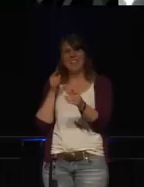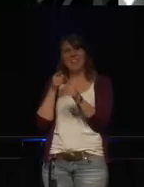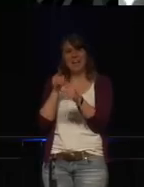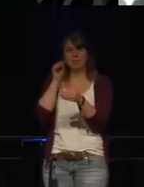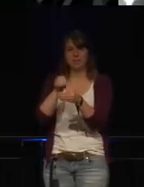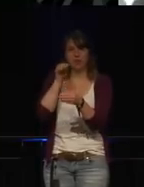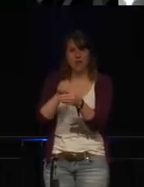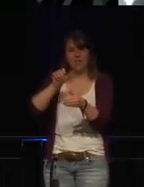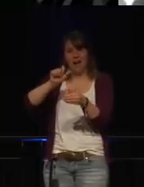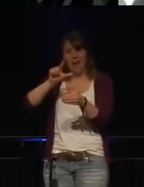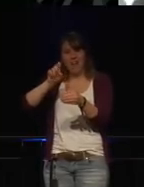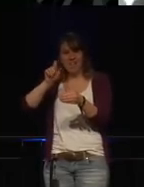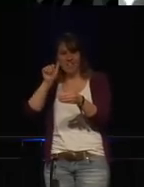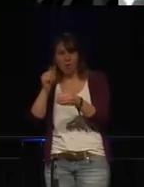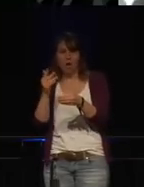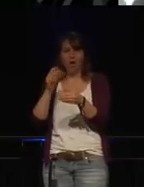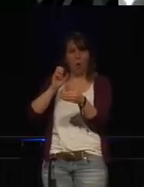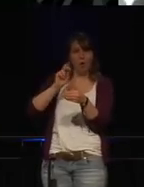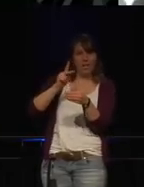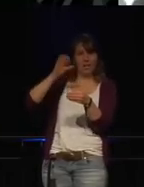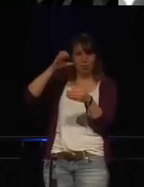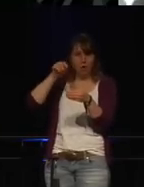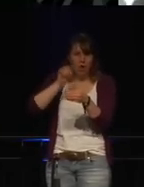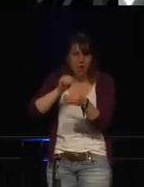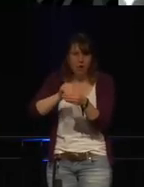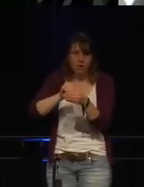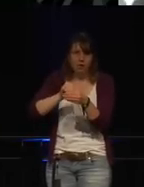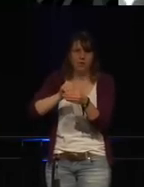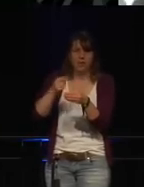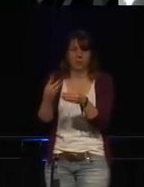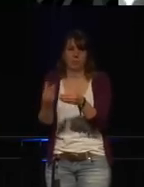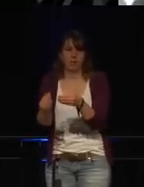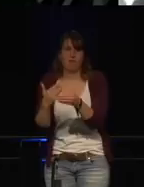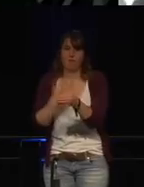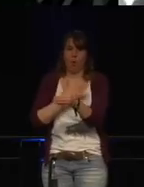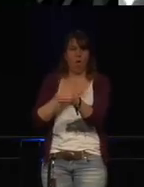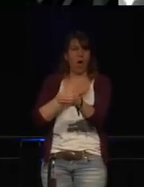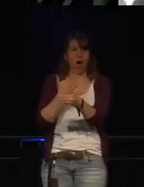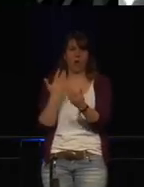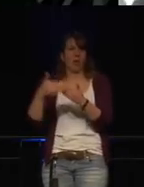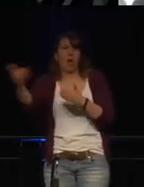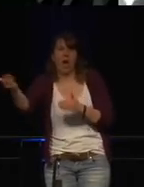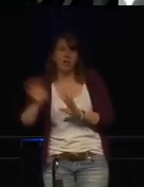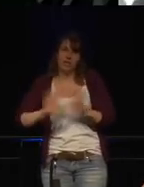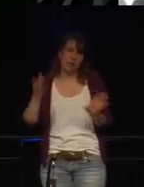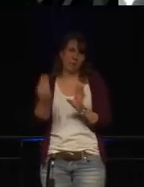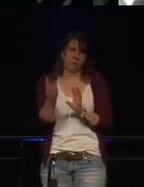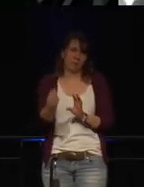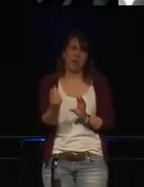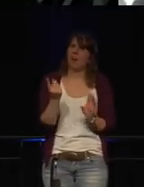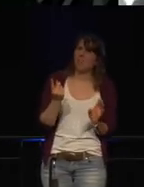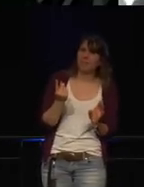Amazon und Google behaupten, dass ihre Devices nur nach dem Voice-Command